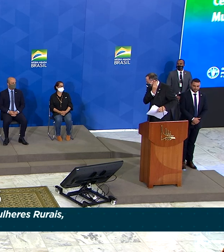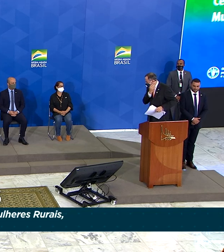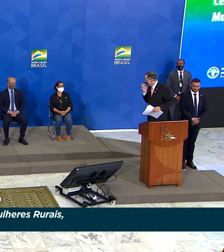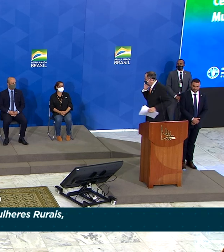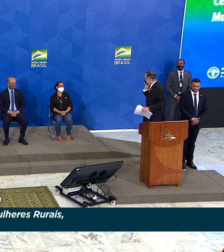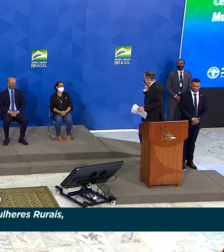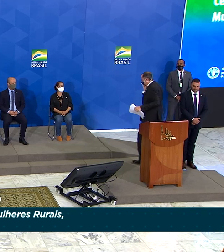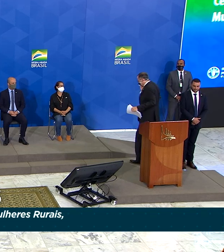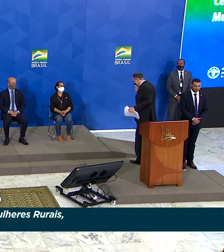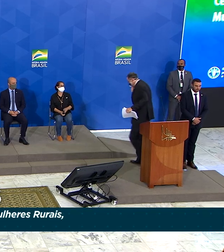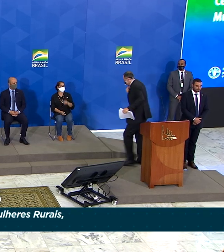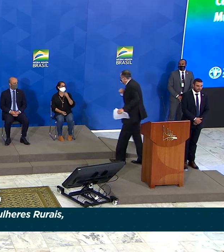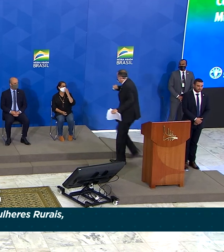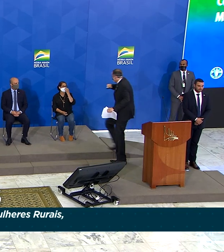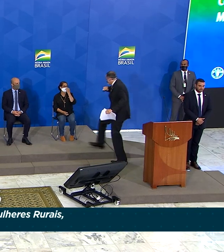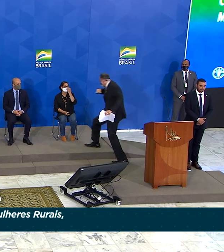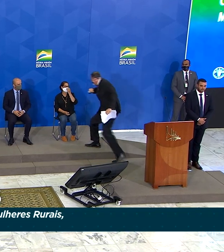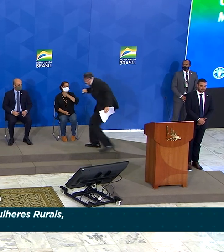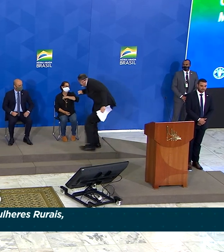Obrigada.